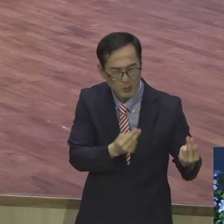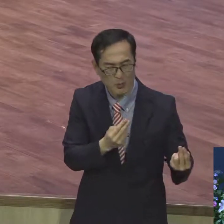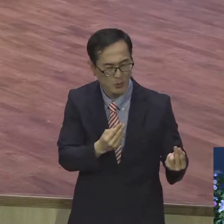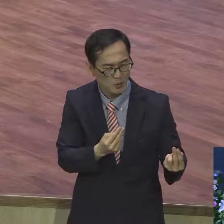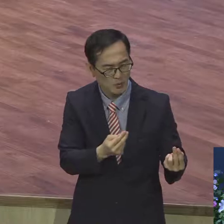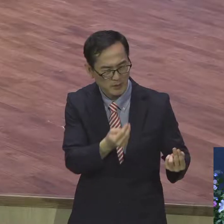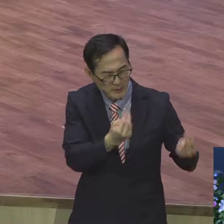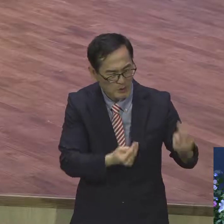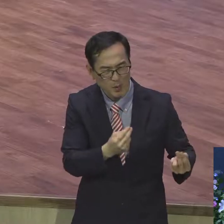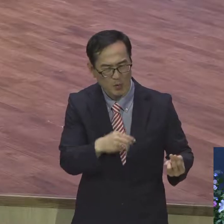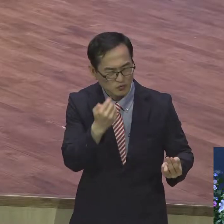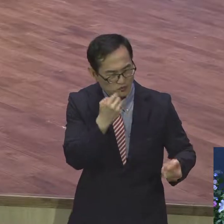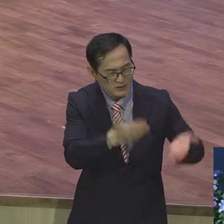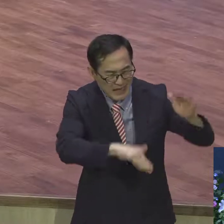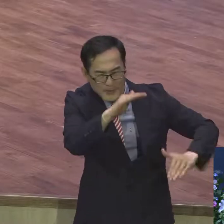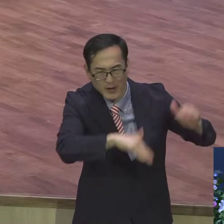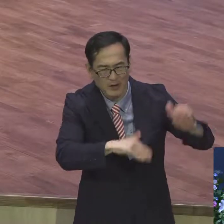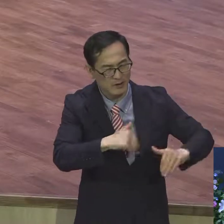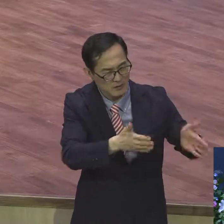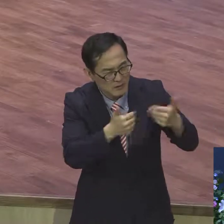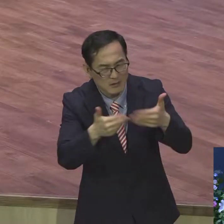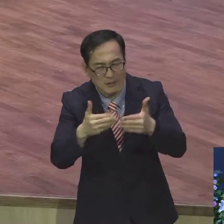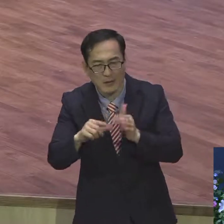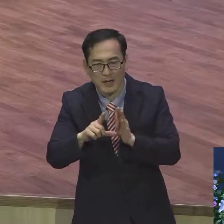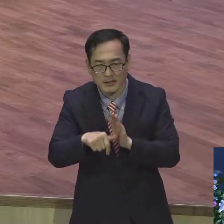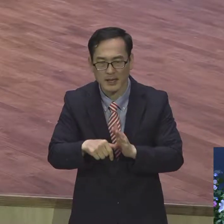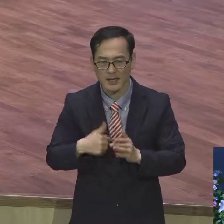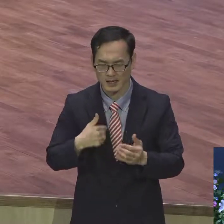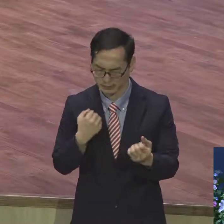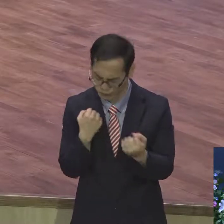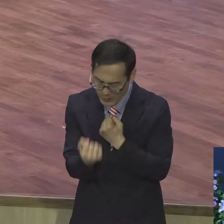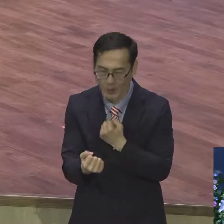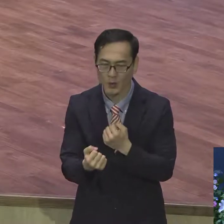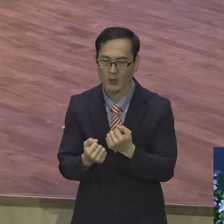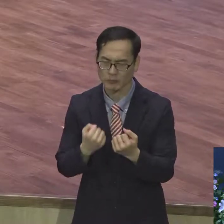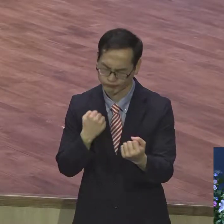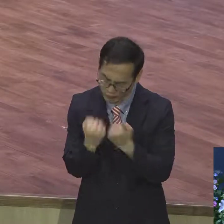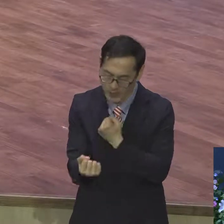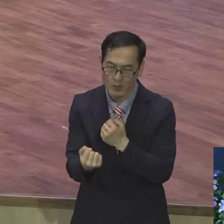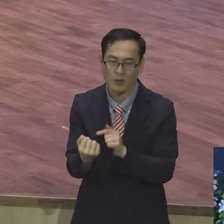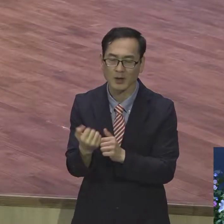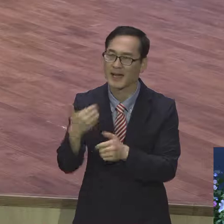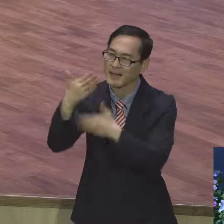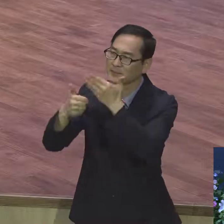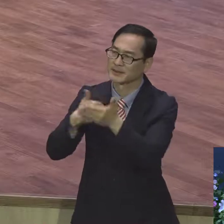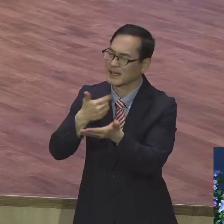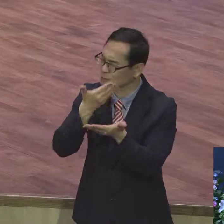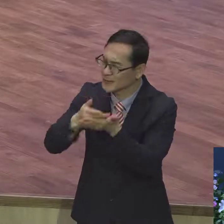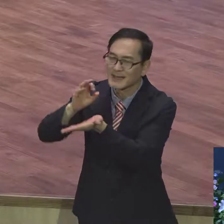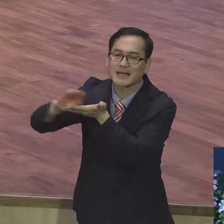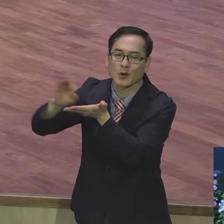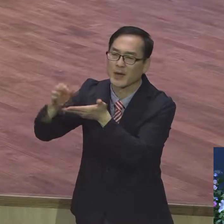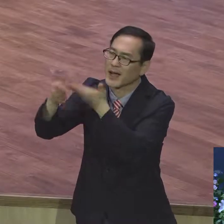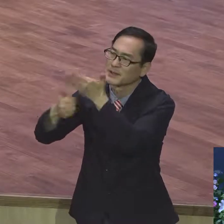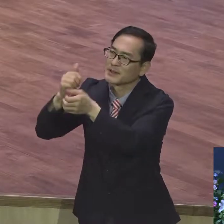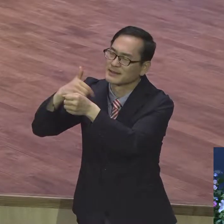절망적인 생각이 차다올 때 그럼에도 불구하고 하나님은 나를 사용하신다. 하나님은 나와 함께 계신다.